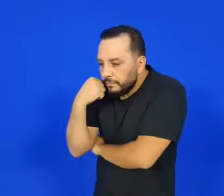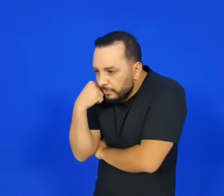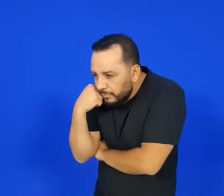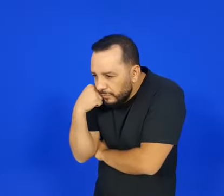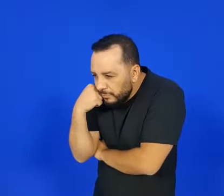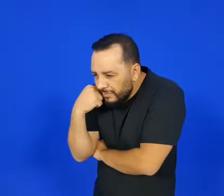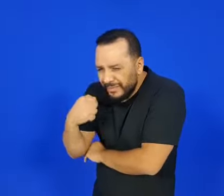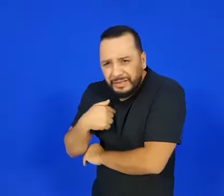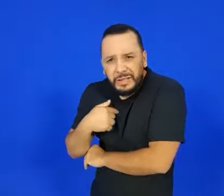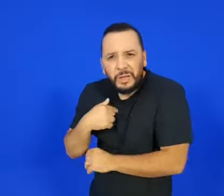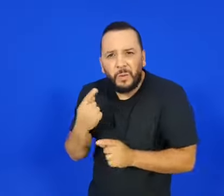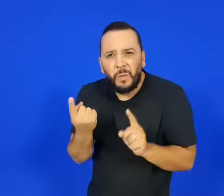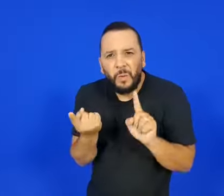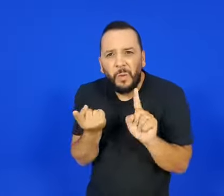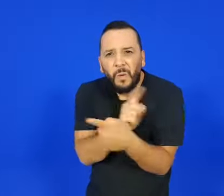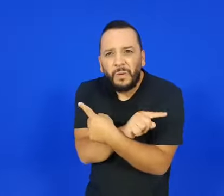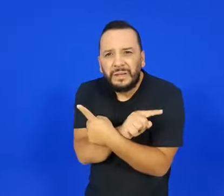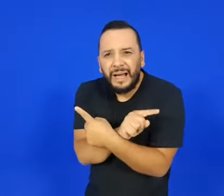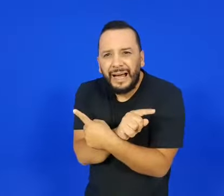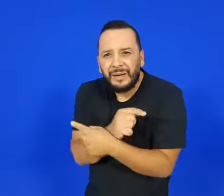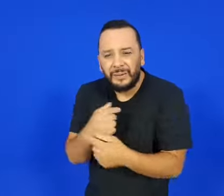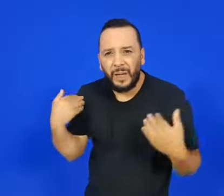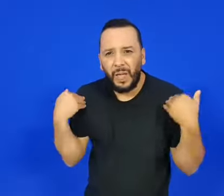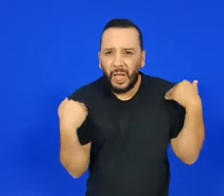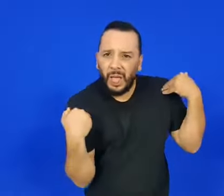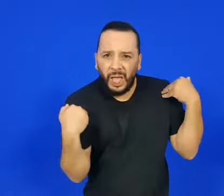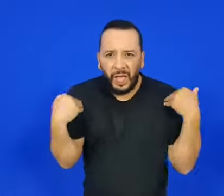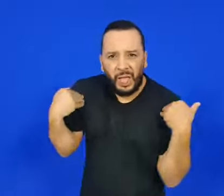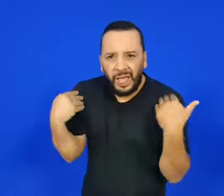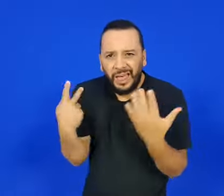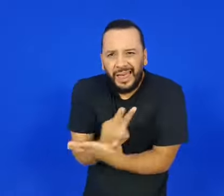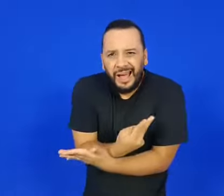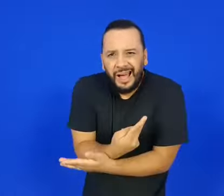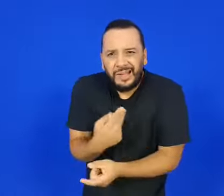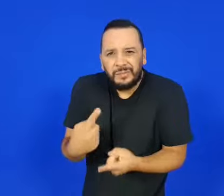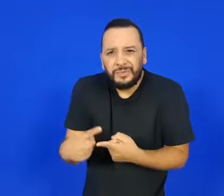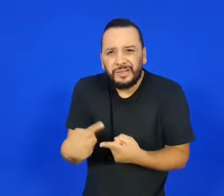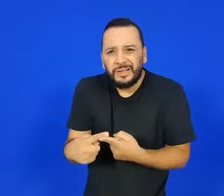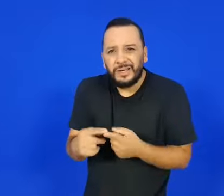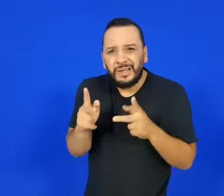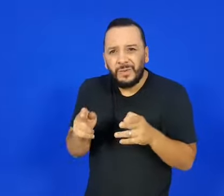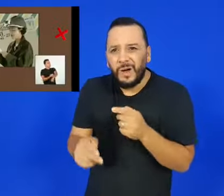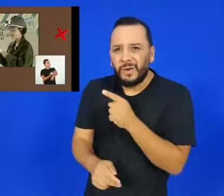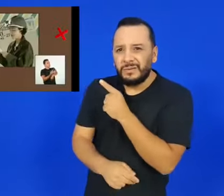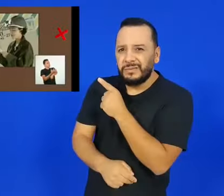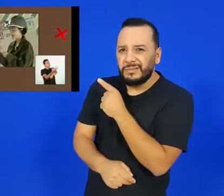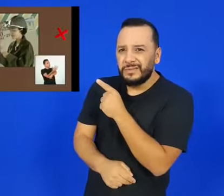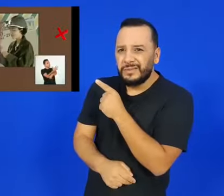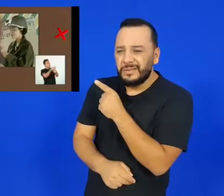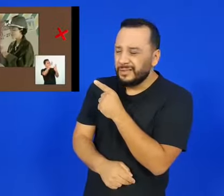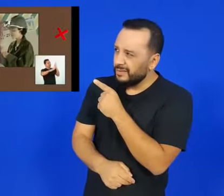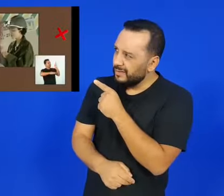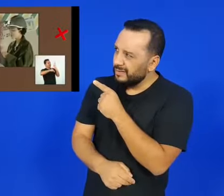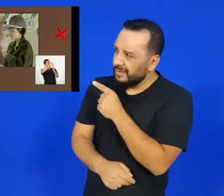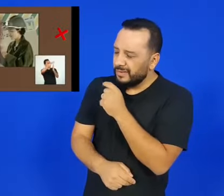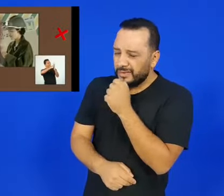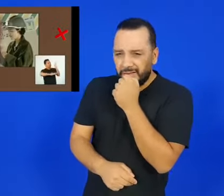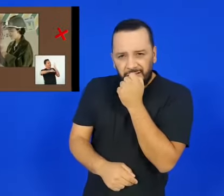revisar o material e quando eu fui revisar o material, eu estava do lado ao contrário da pessoa, como mostra nesse vídeo.